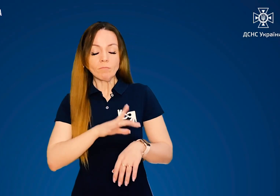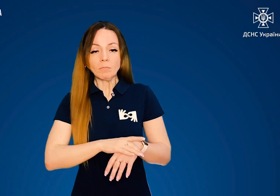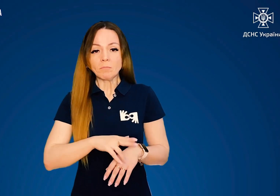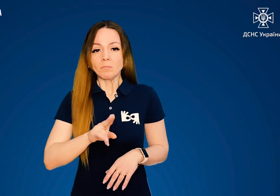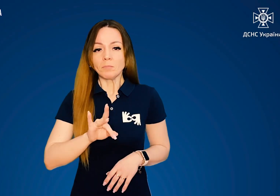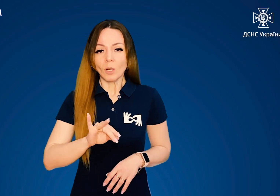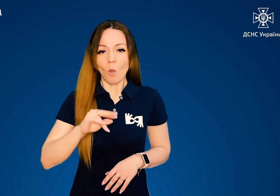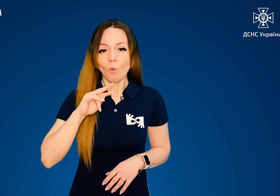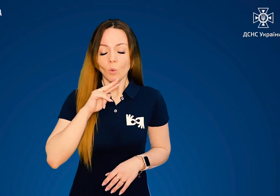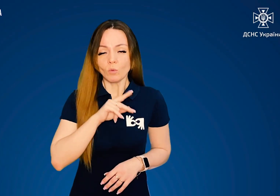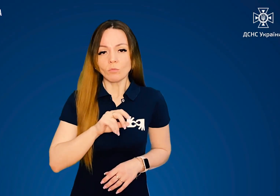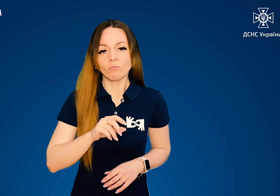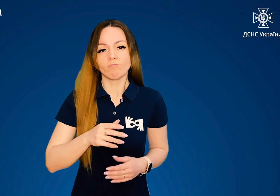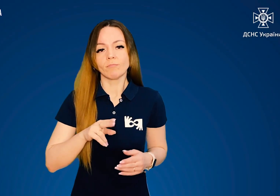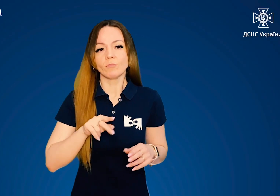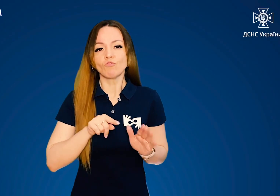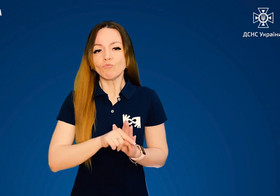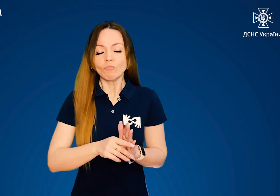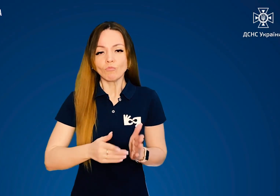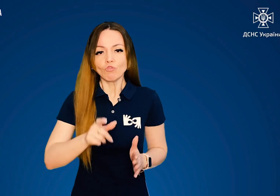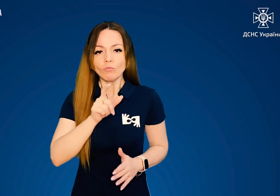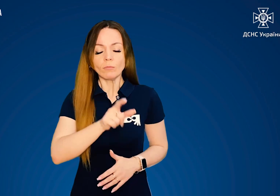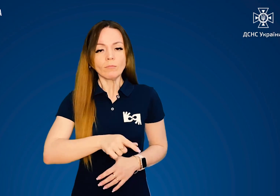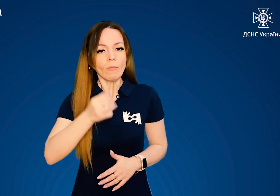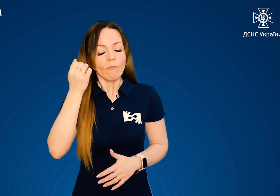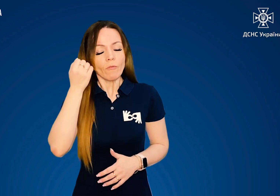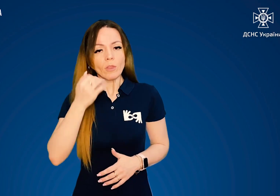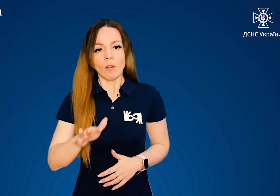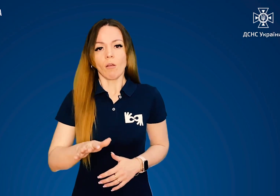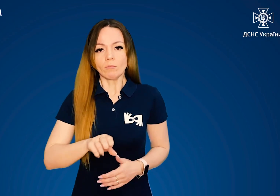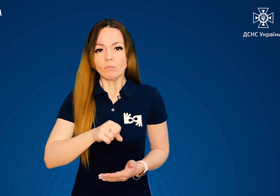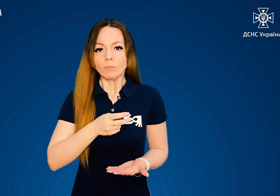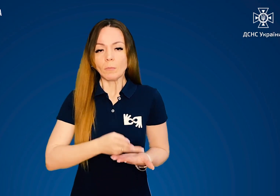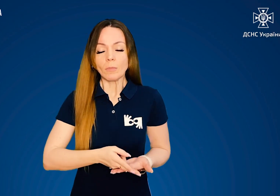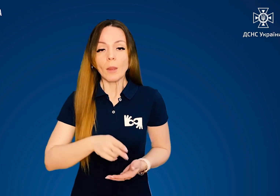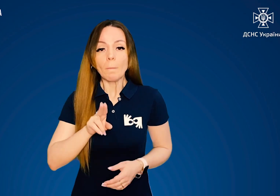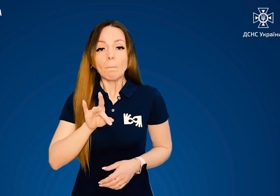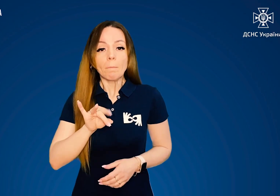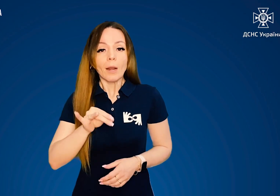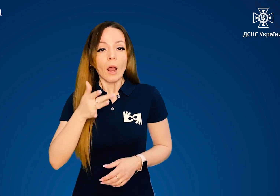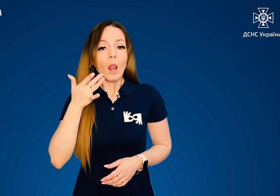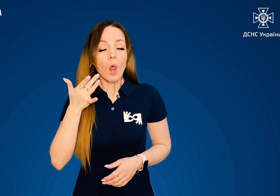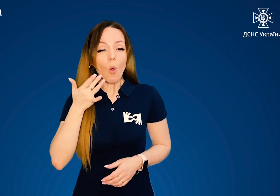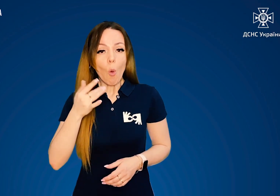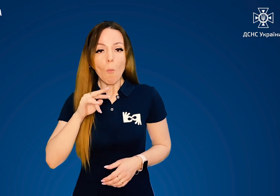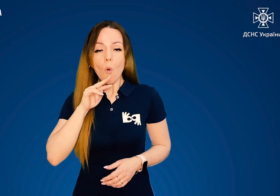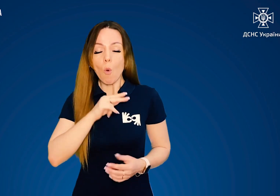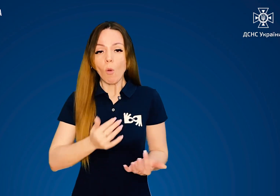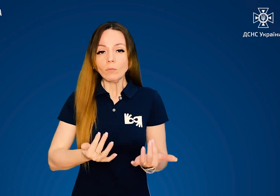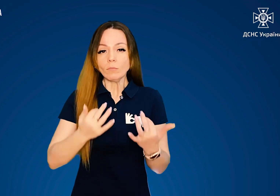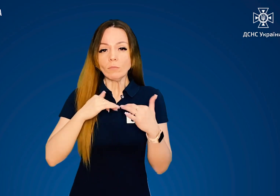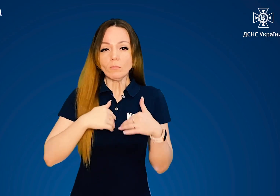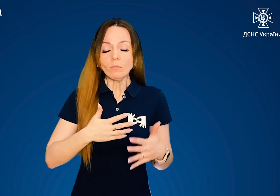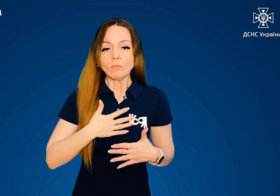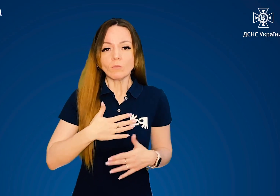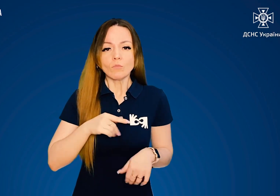симптомом при отруєнні чадним газом є втрата свідомості. При легкому ступені утруєння